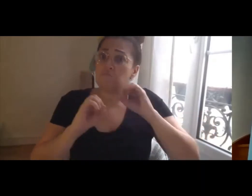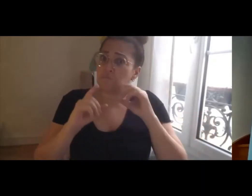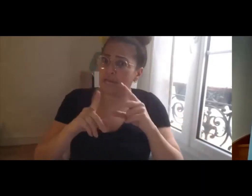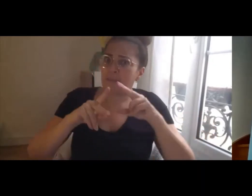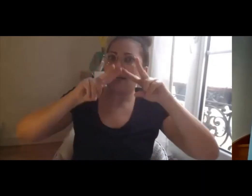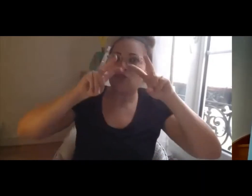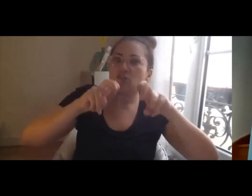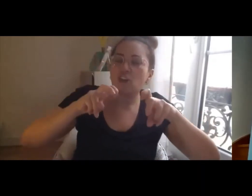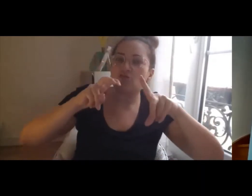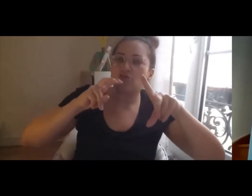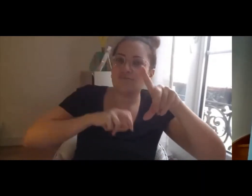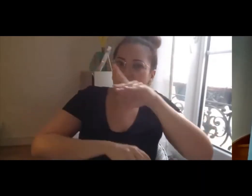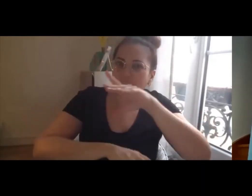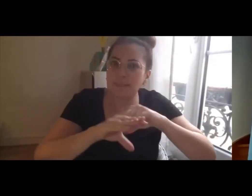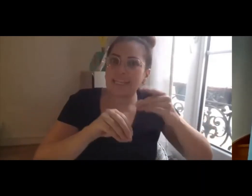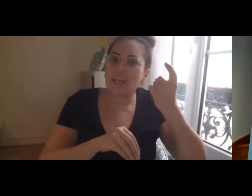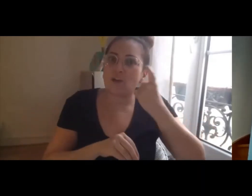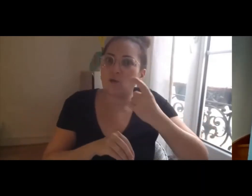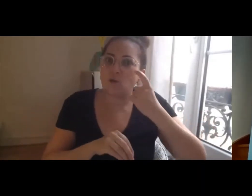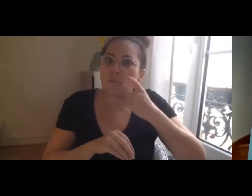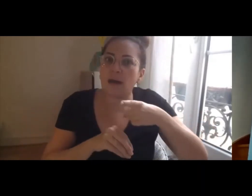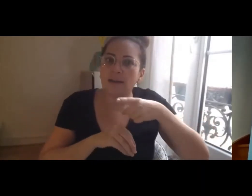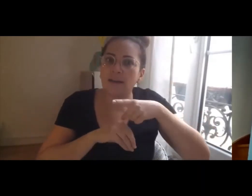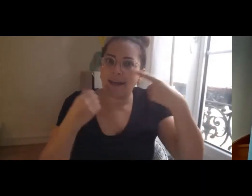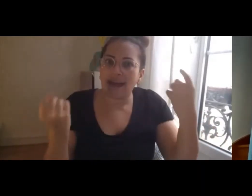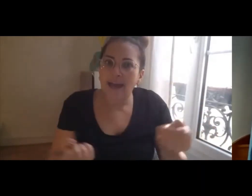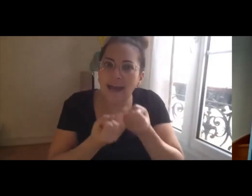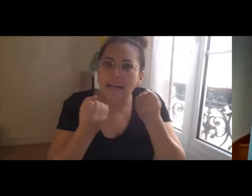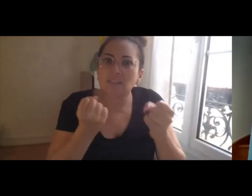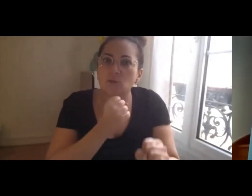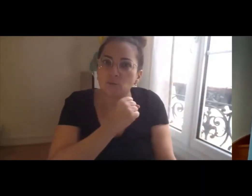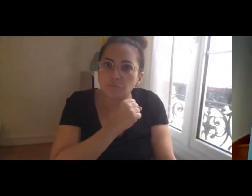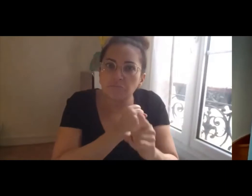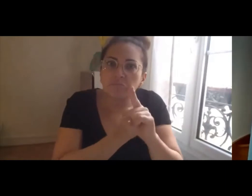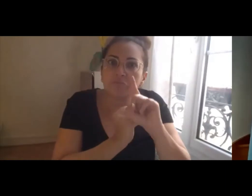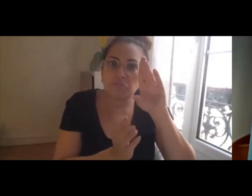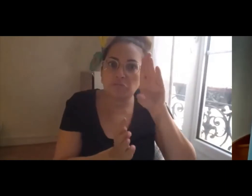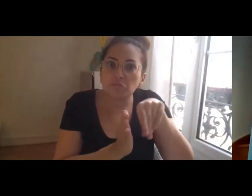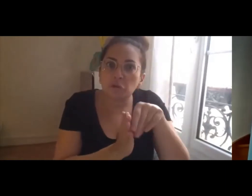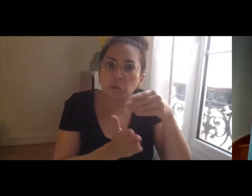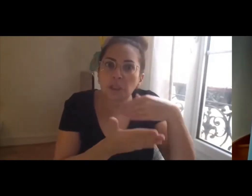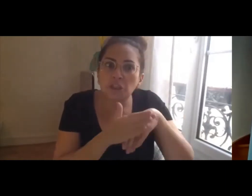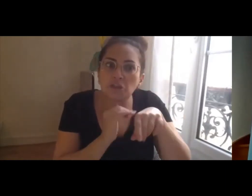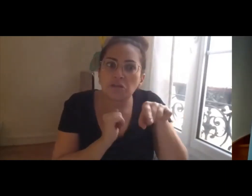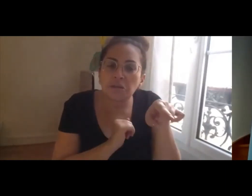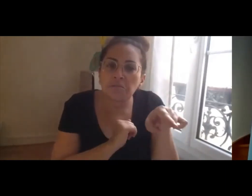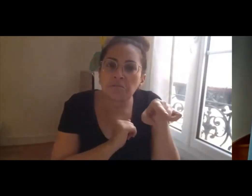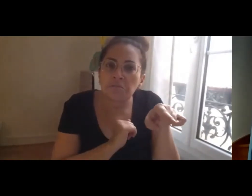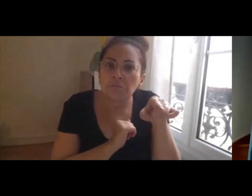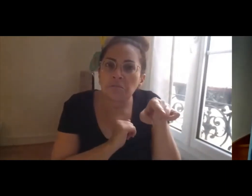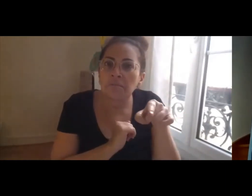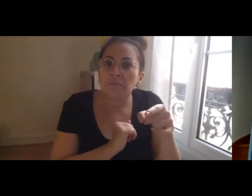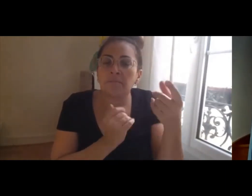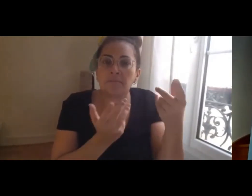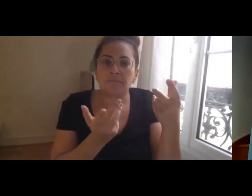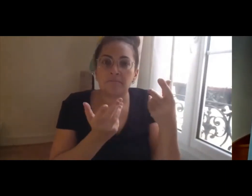ce développement d'actions innovantes constitue ce que nous avons